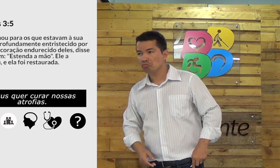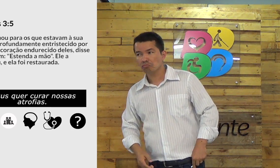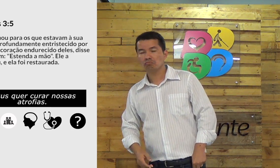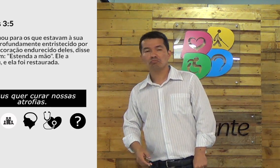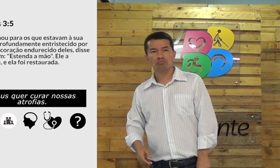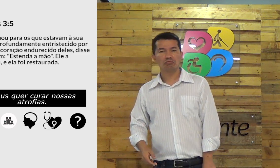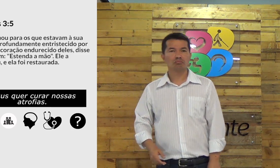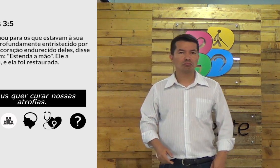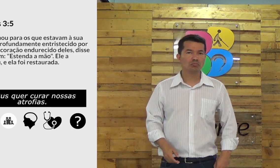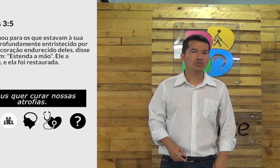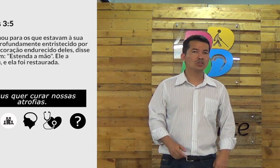que bacana